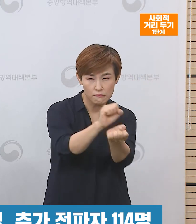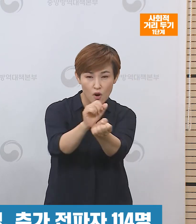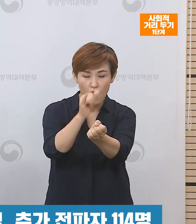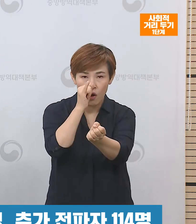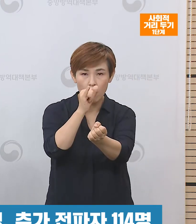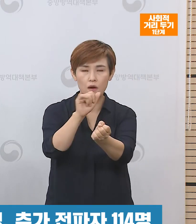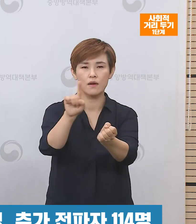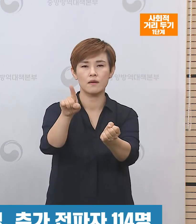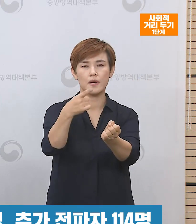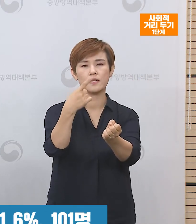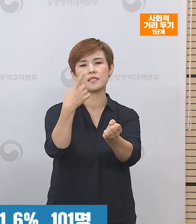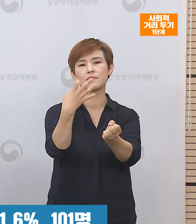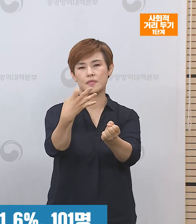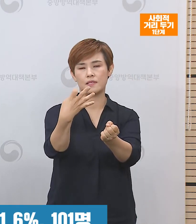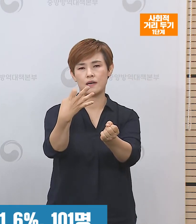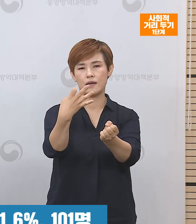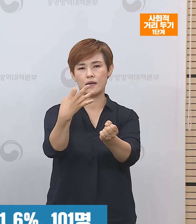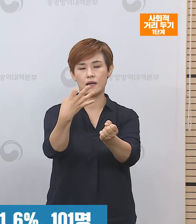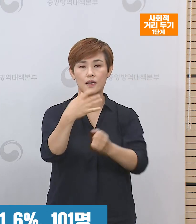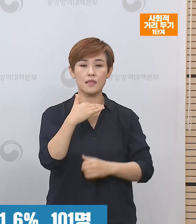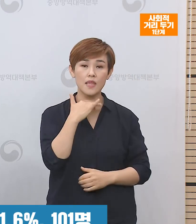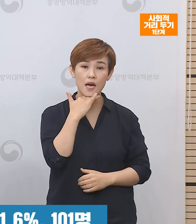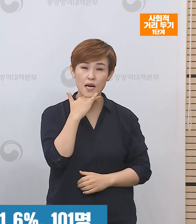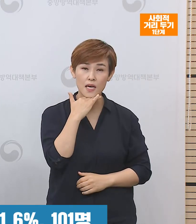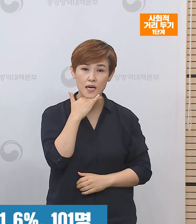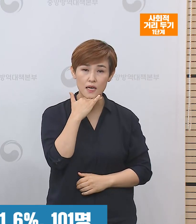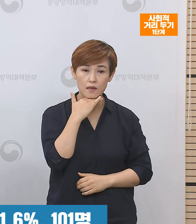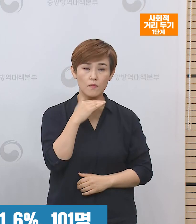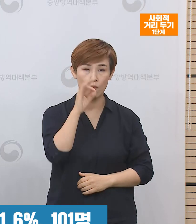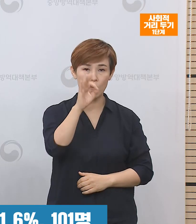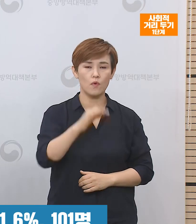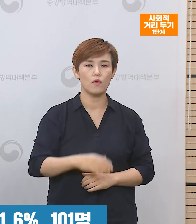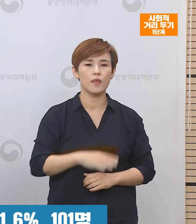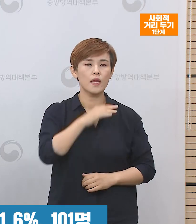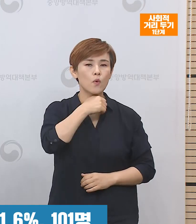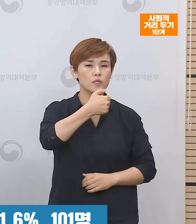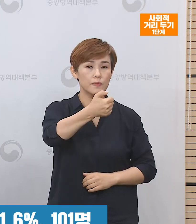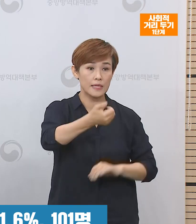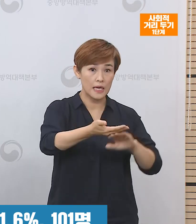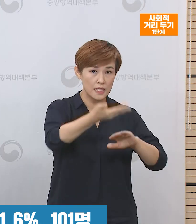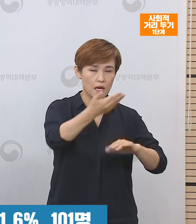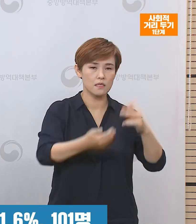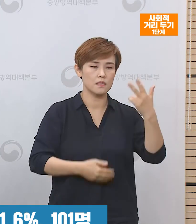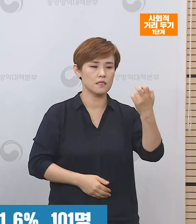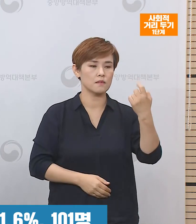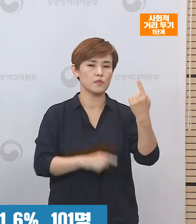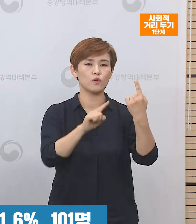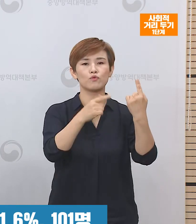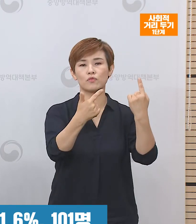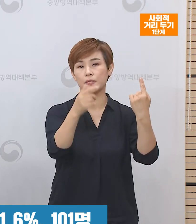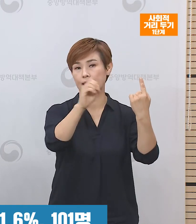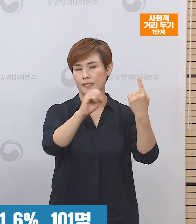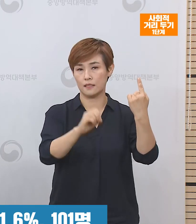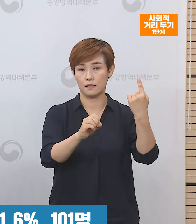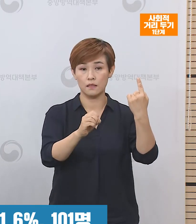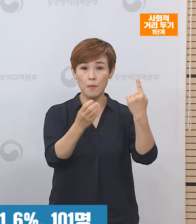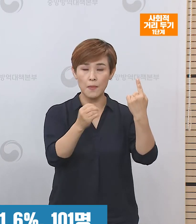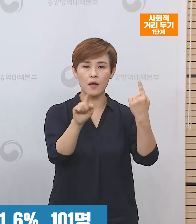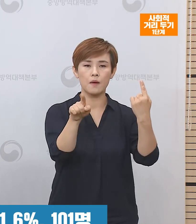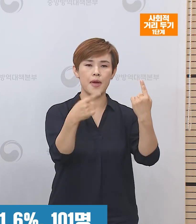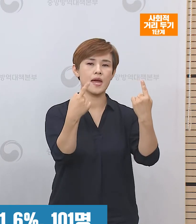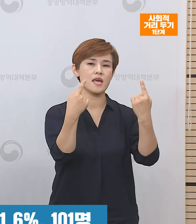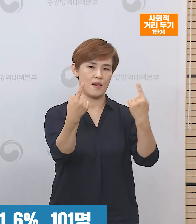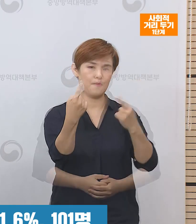114명입니다. 연령별로 볼 때에는 50대 이상이 71.6%인 101명을